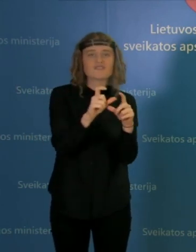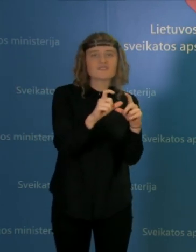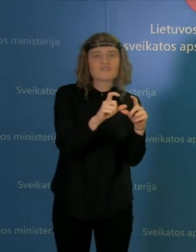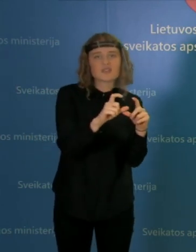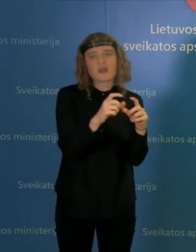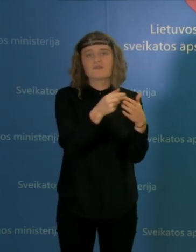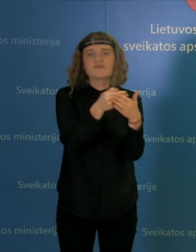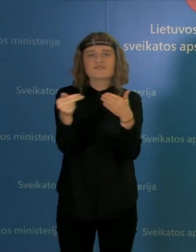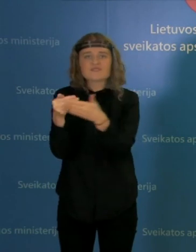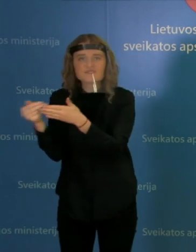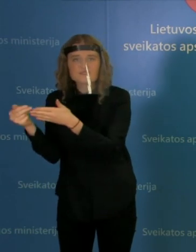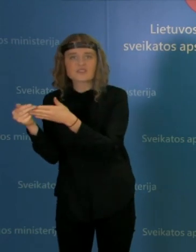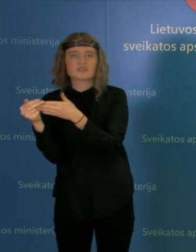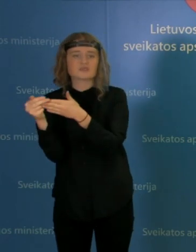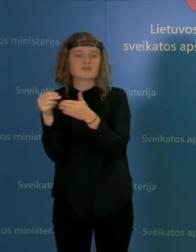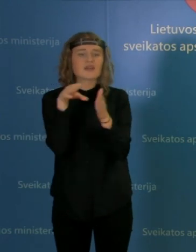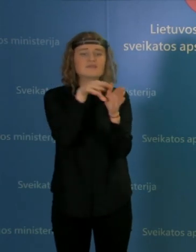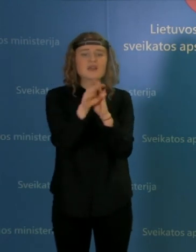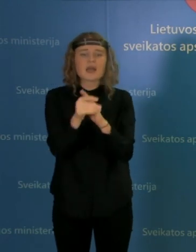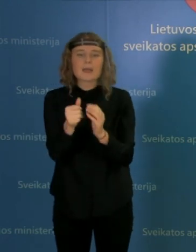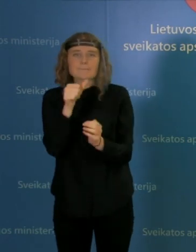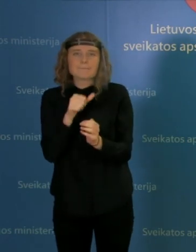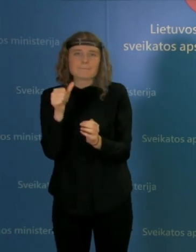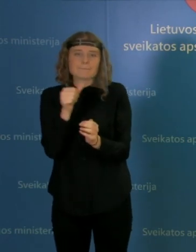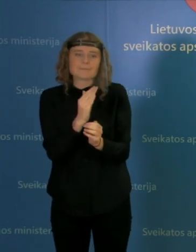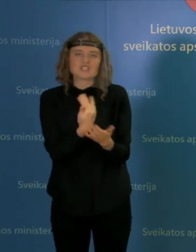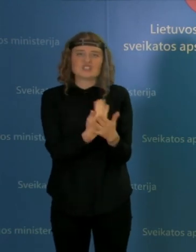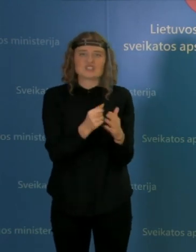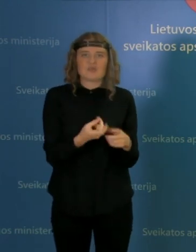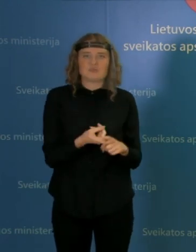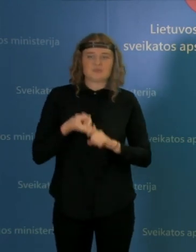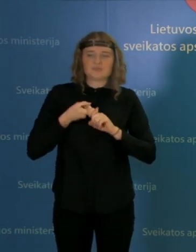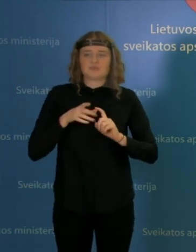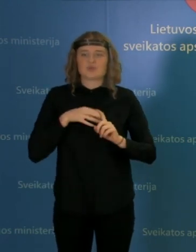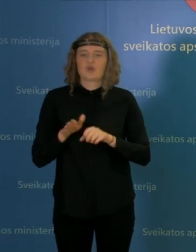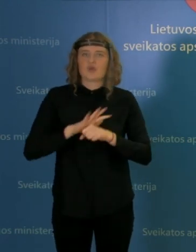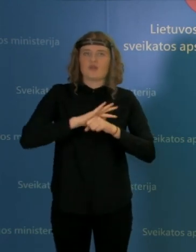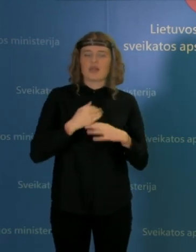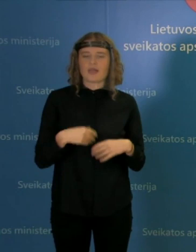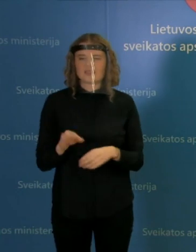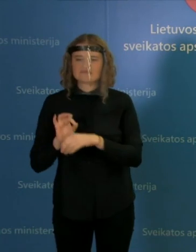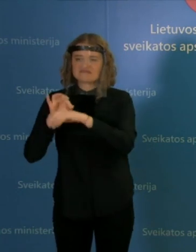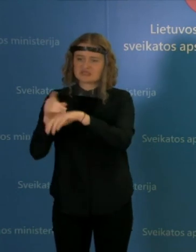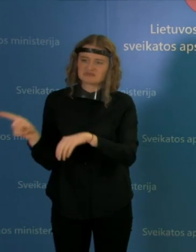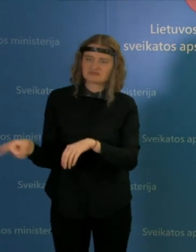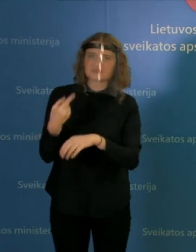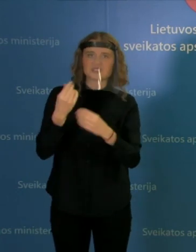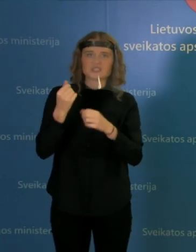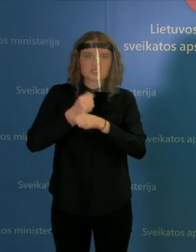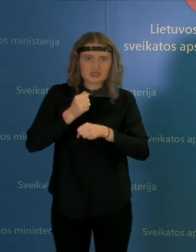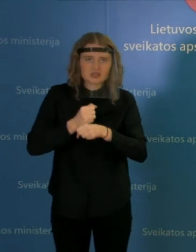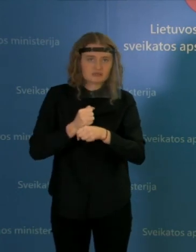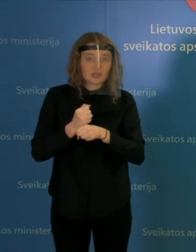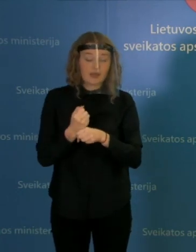kuriuose, na, slepiame atvejai, darbuotojai verčiami eiti į darbą, aišku, į įrodymo sudėtinga, ką